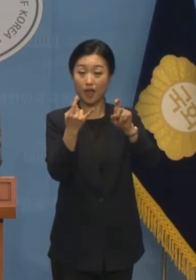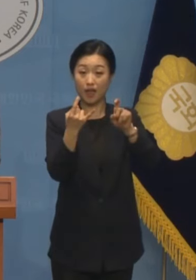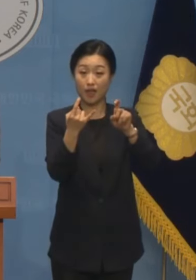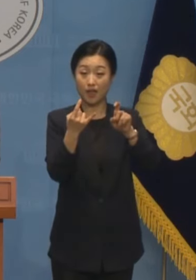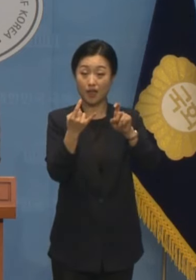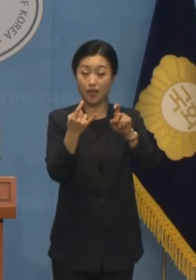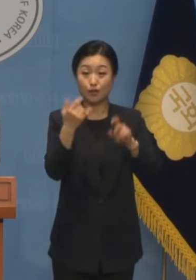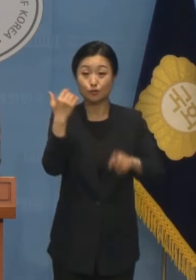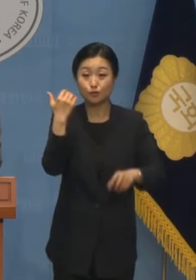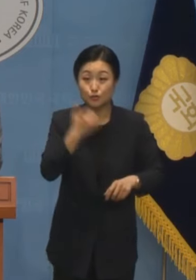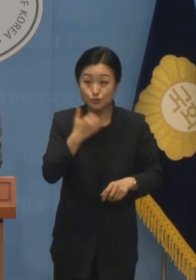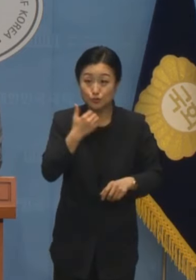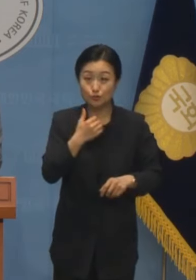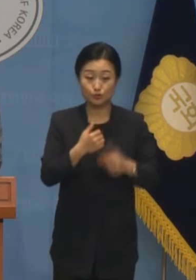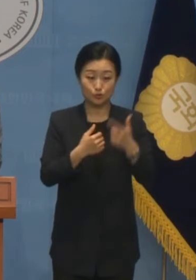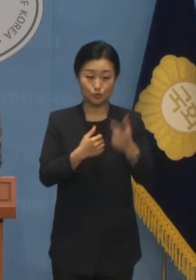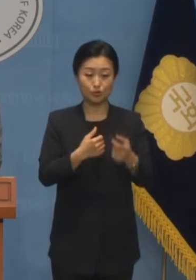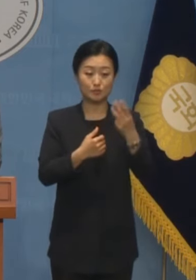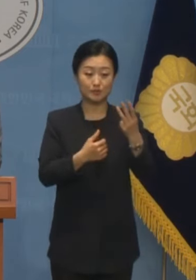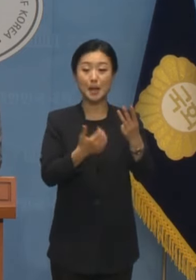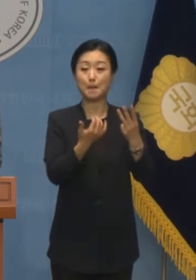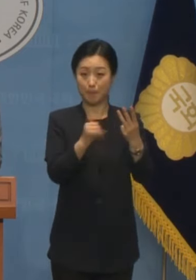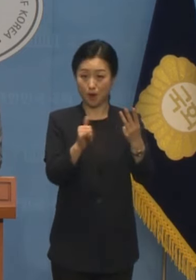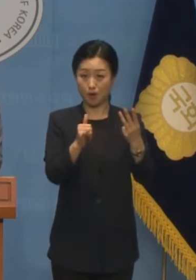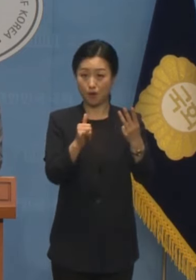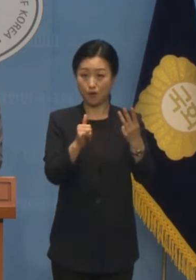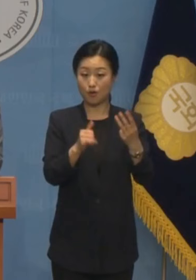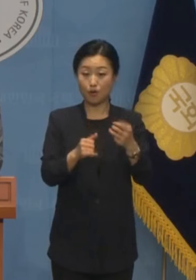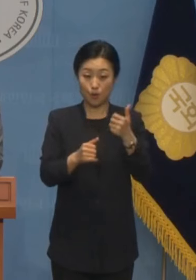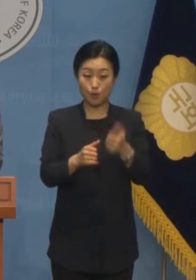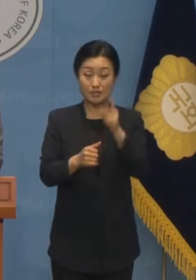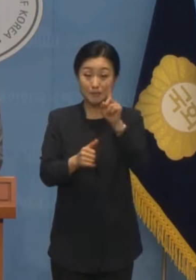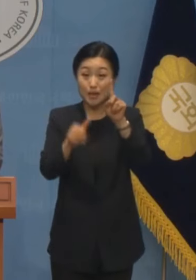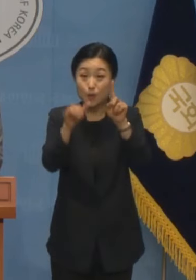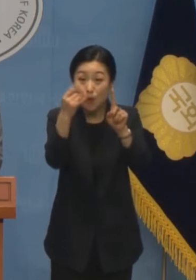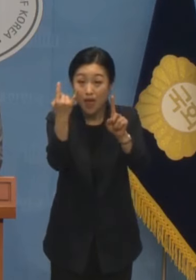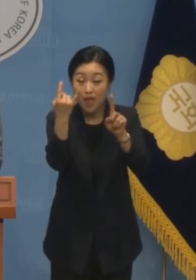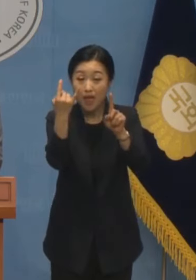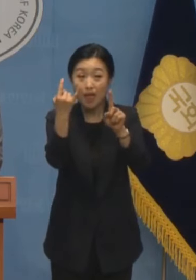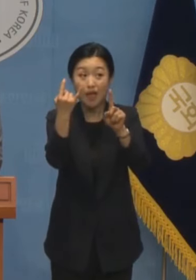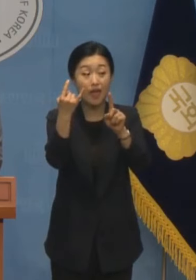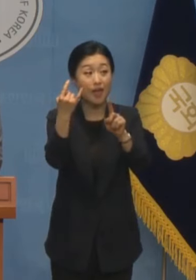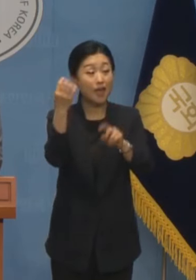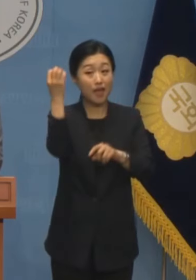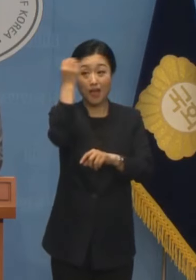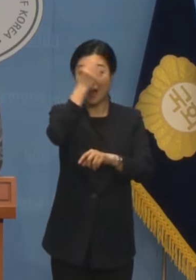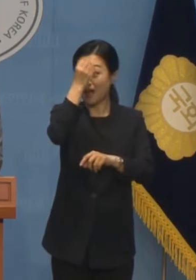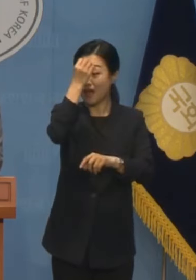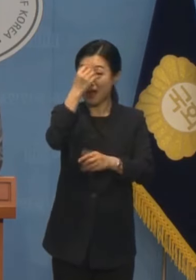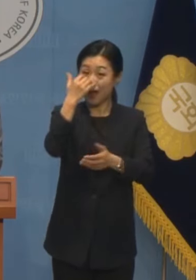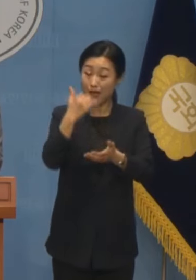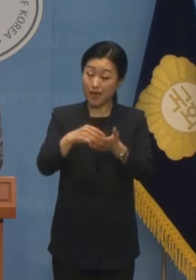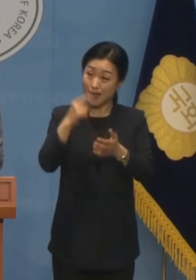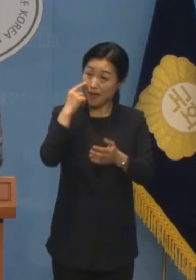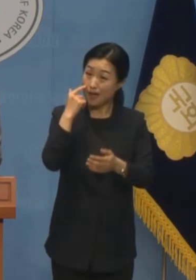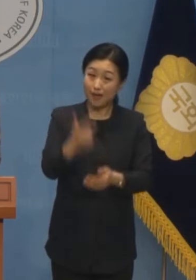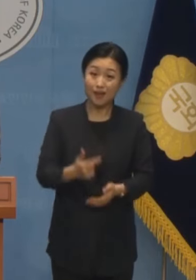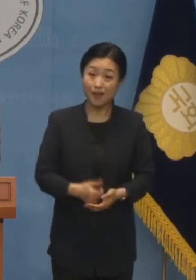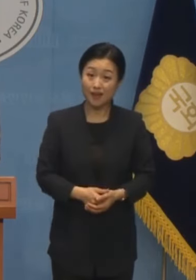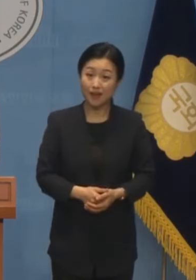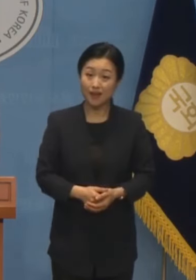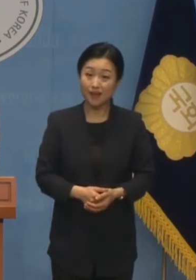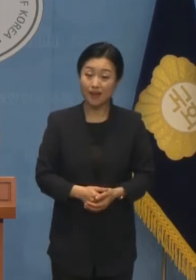수감자는 63명이었습니다 51회는 지나치게 과도할 정도로 많은 출정입니다